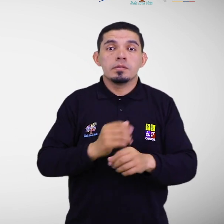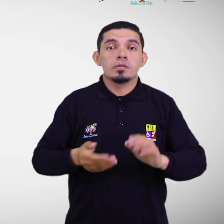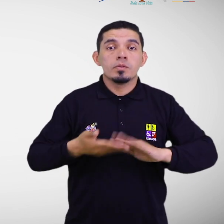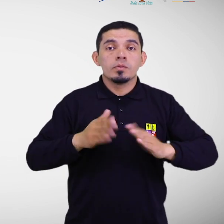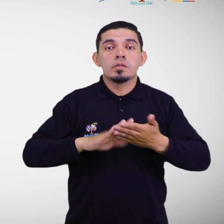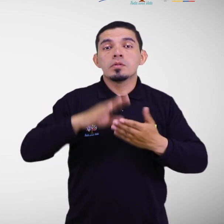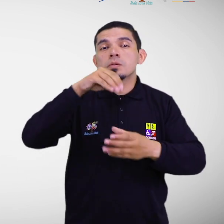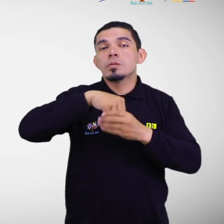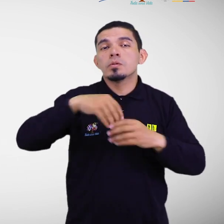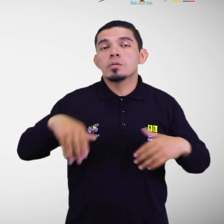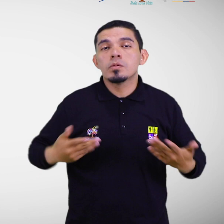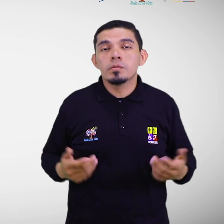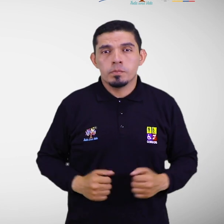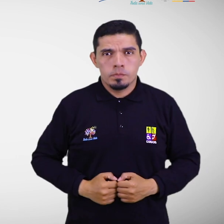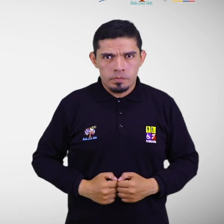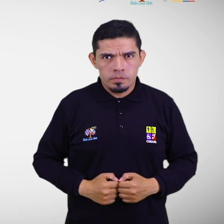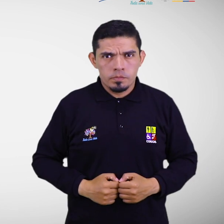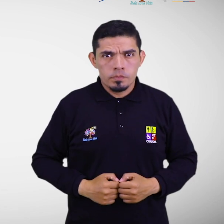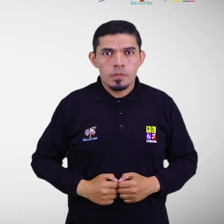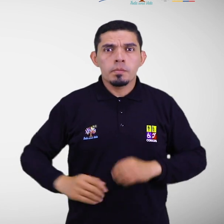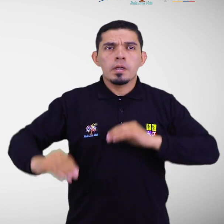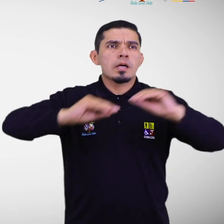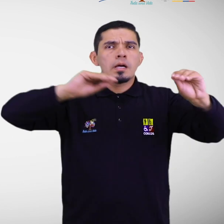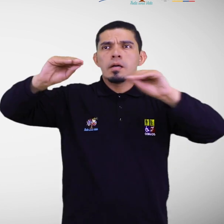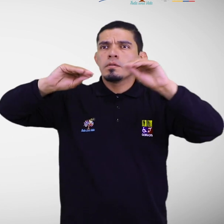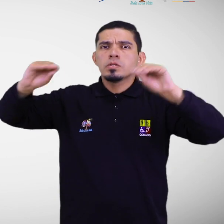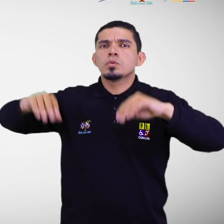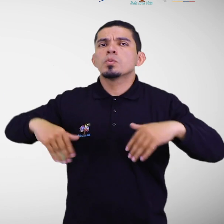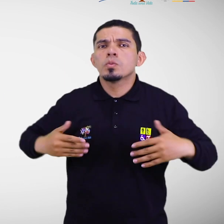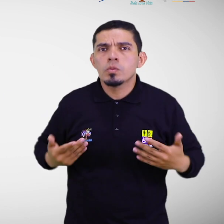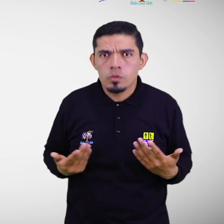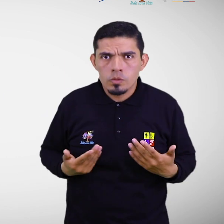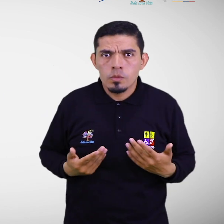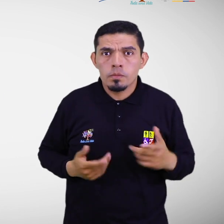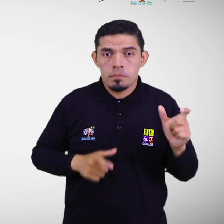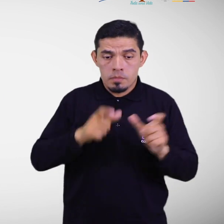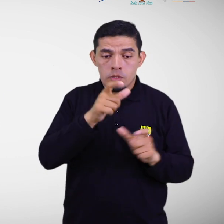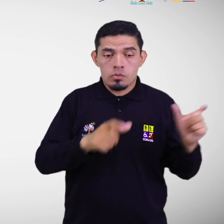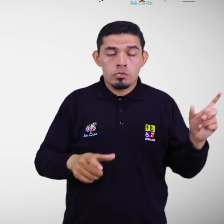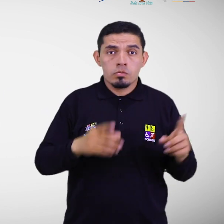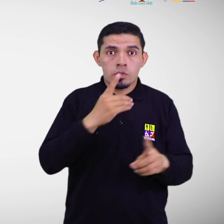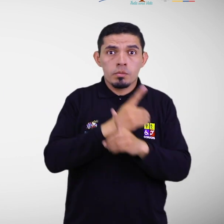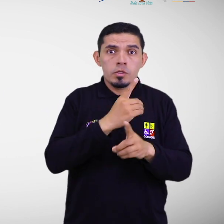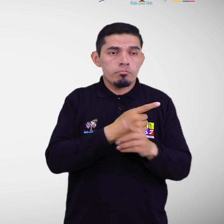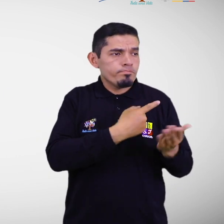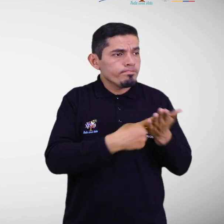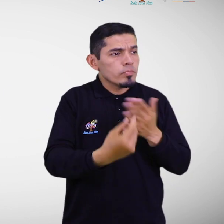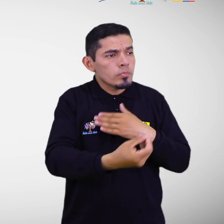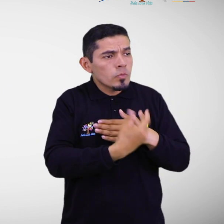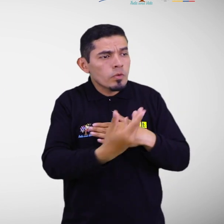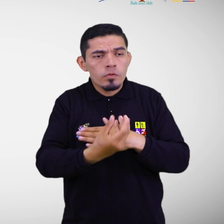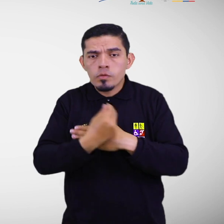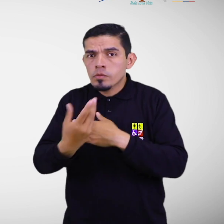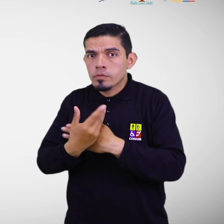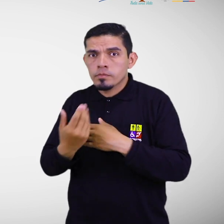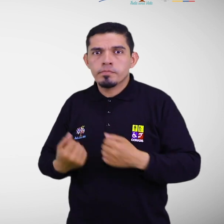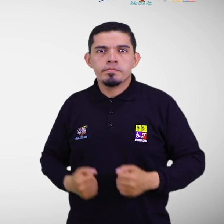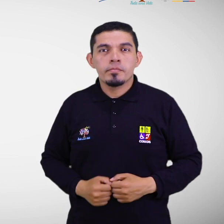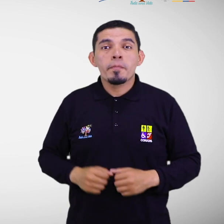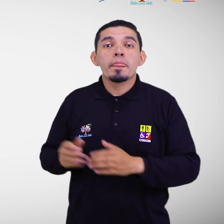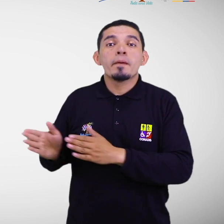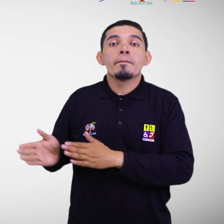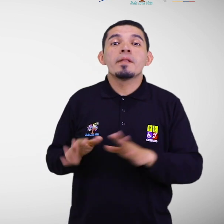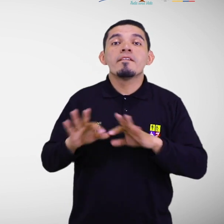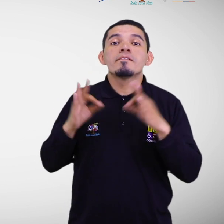comunidad. Diseño de las señales de alerta donde interactúen personas con discapacidad. Elaboración de planes